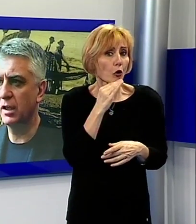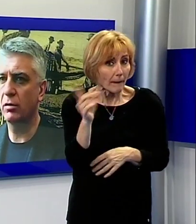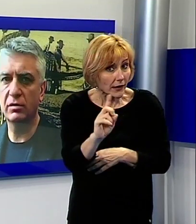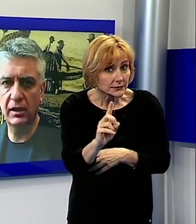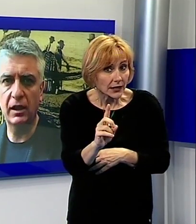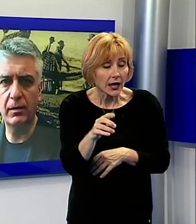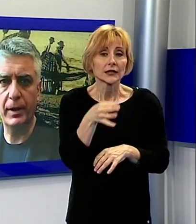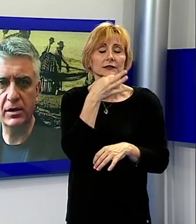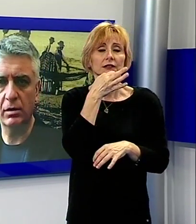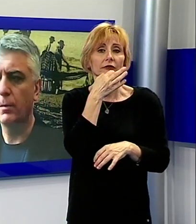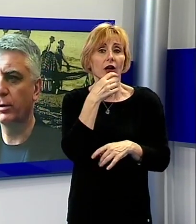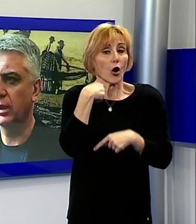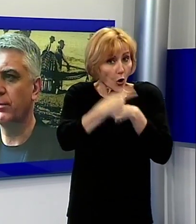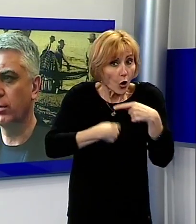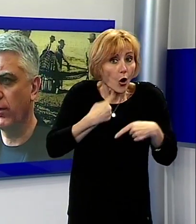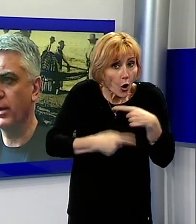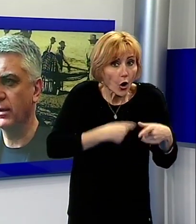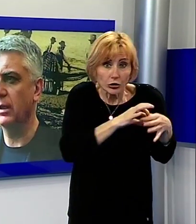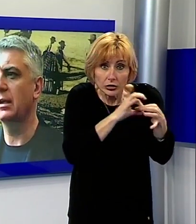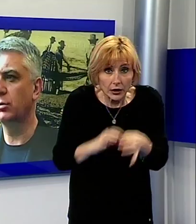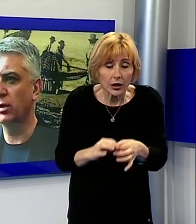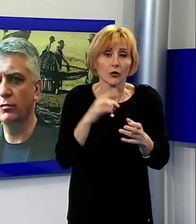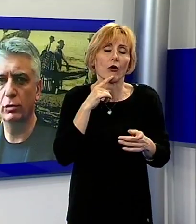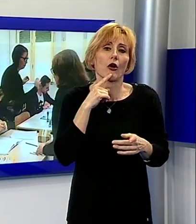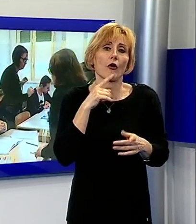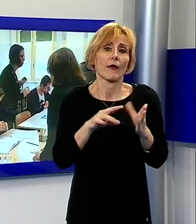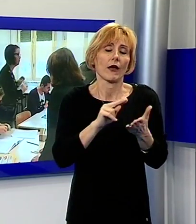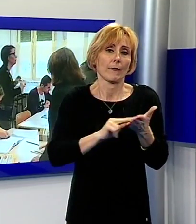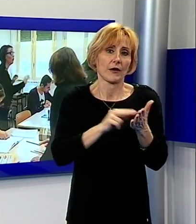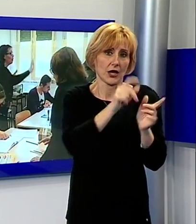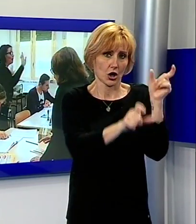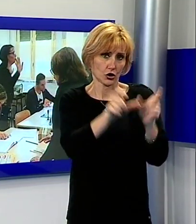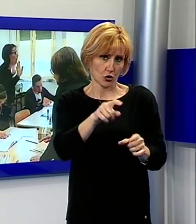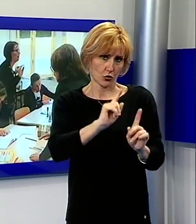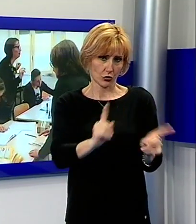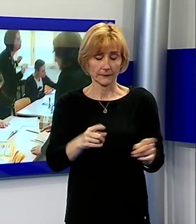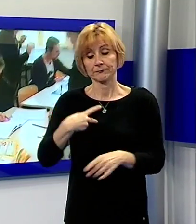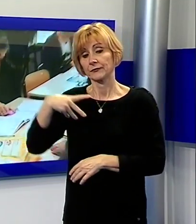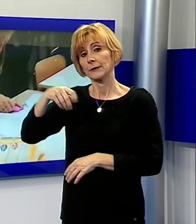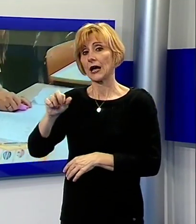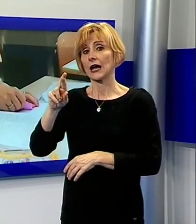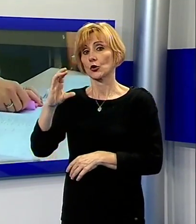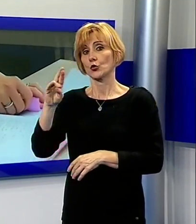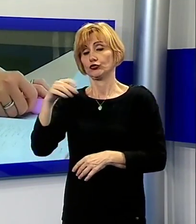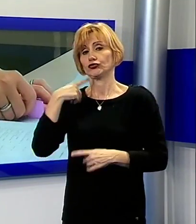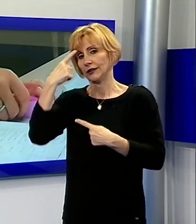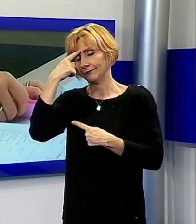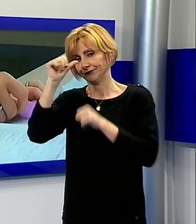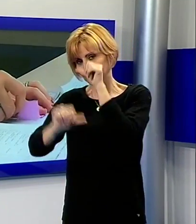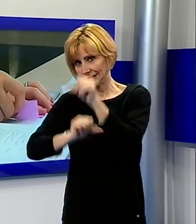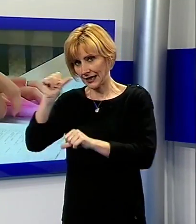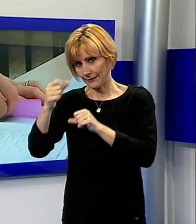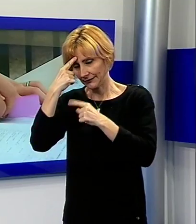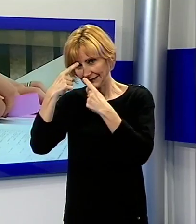quindi non essendo contenti di aver perso, porterebbero nuovamente gli elettori al voto. Di diverso avviso Marcucci, quasi sicuramente indicato come